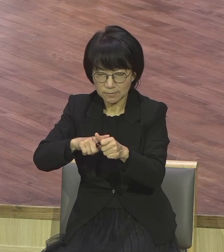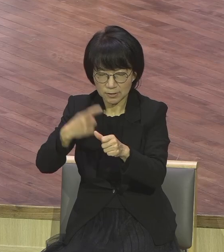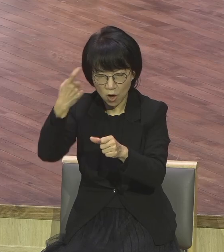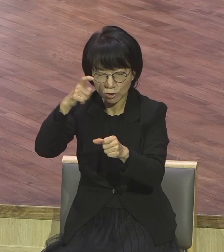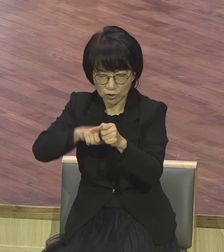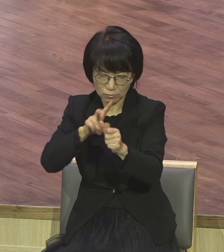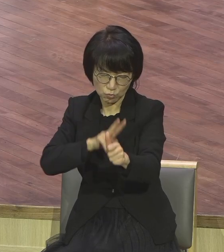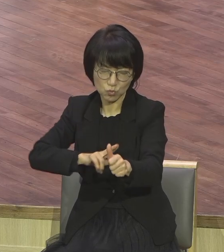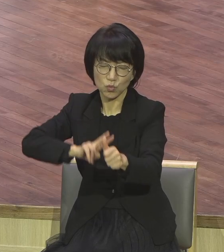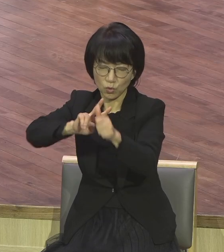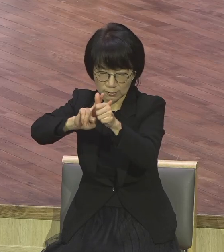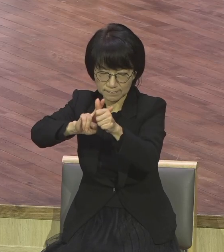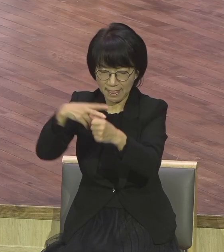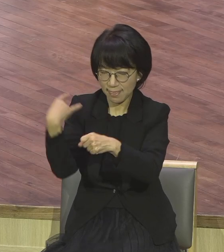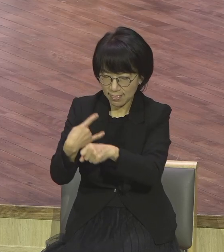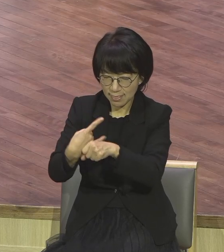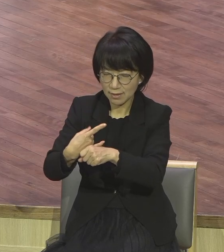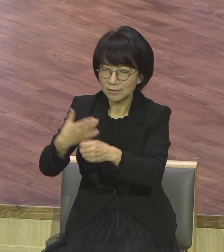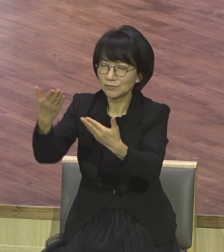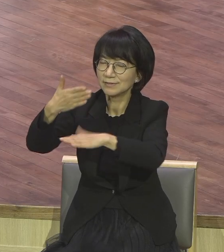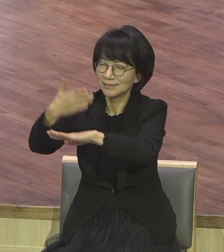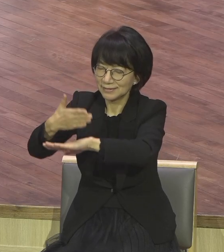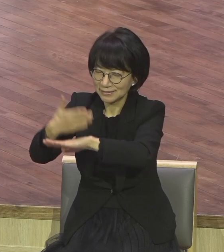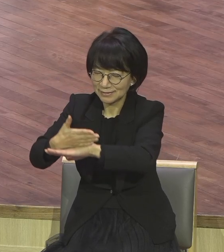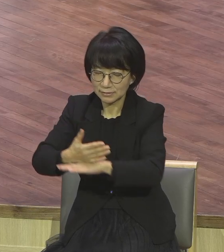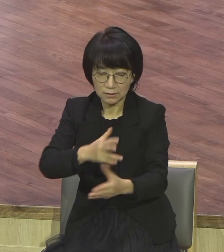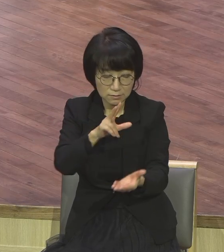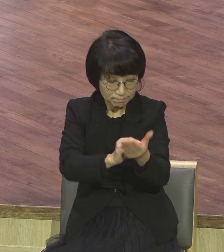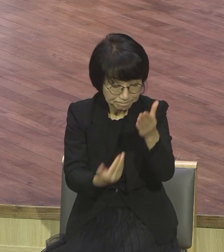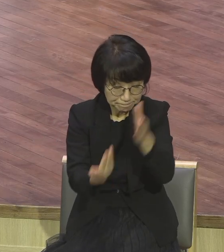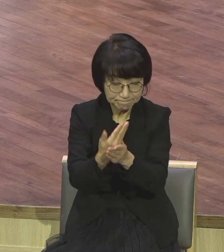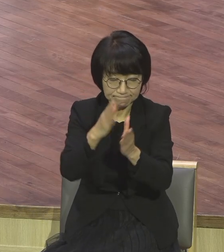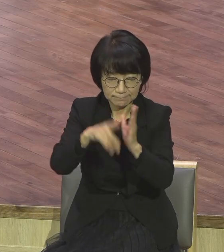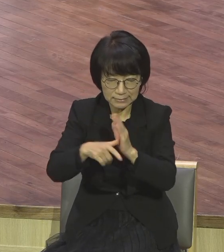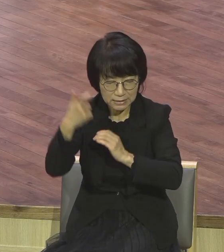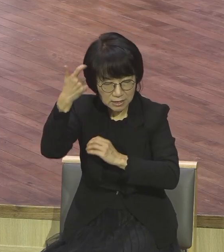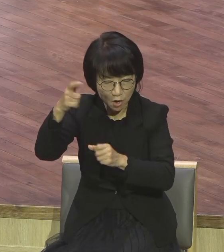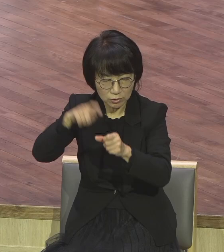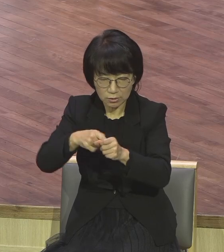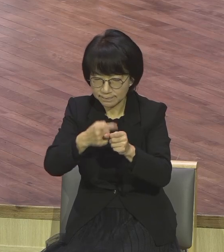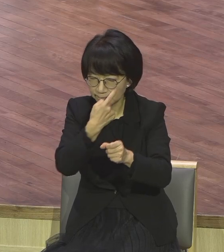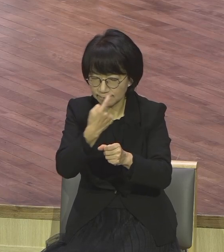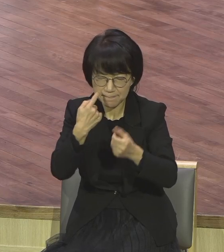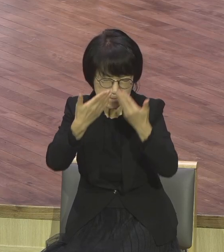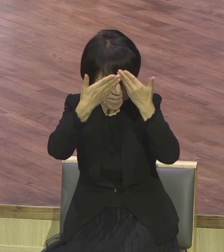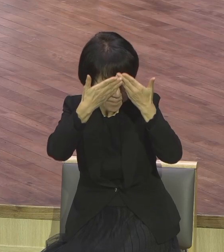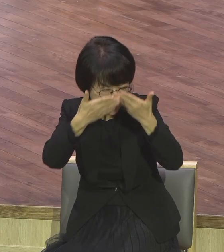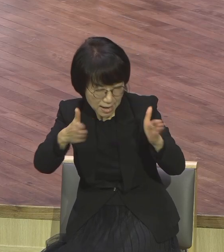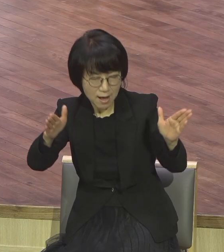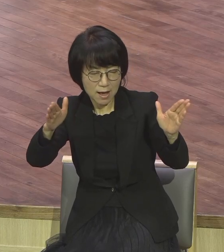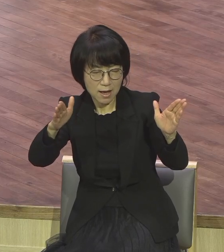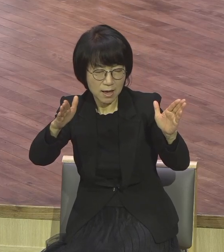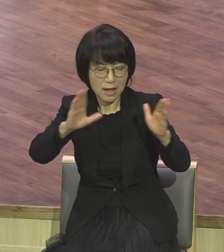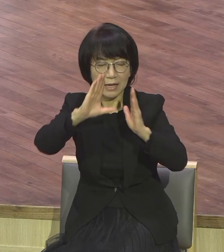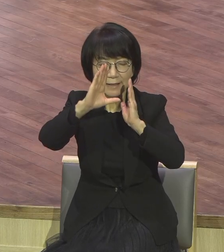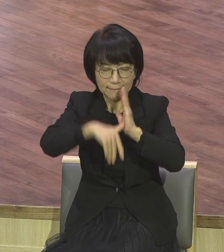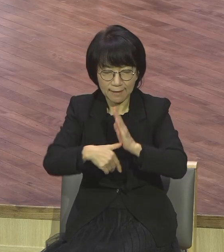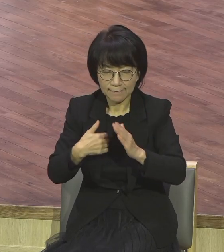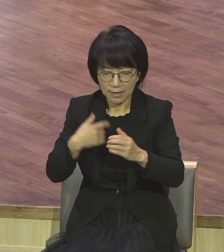이것은 다 영의 눈을 뜨고 해석하면 내 신앙의 큰 발판이 있다는 사실을 기억하고 모든 성도들의